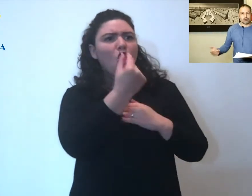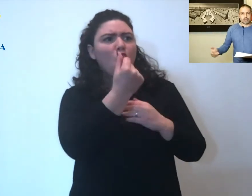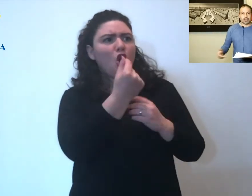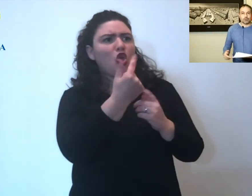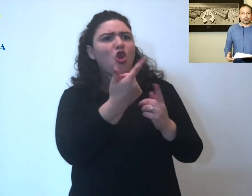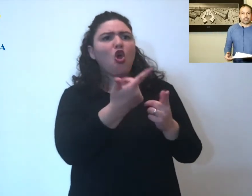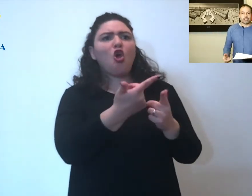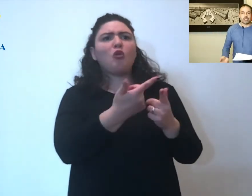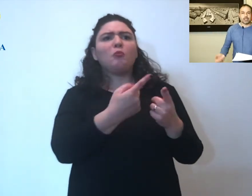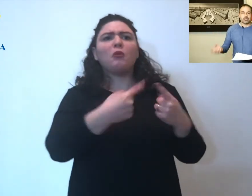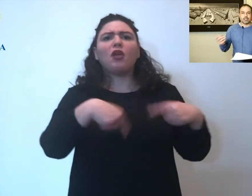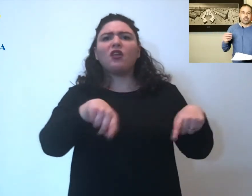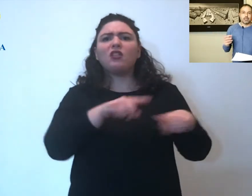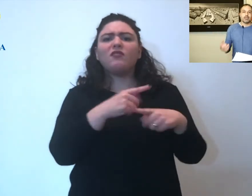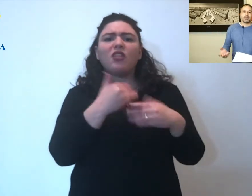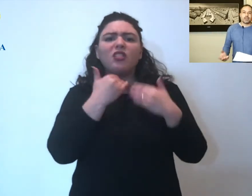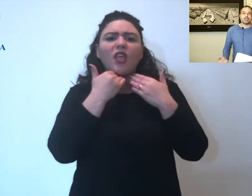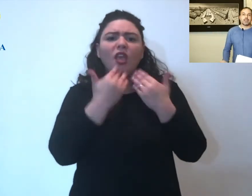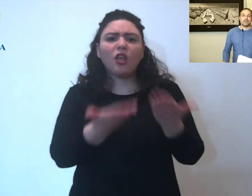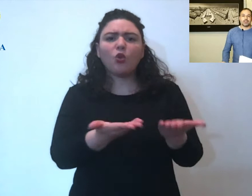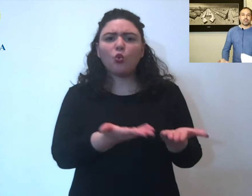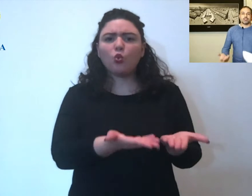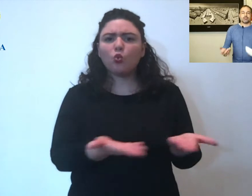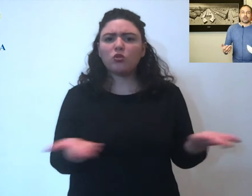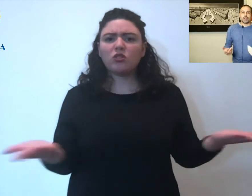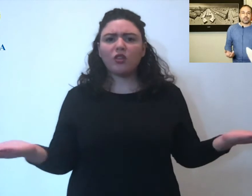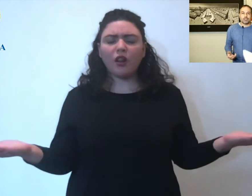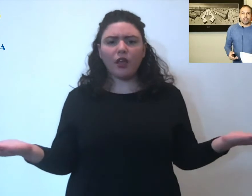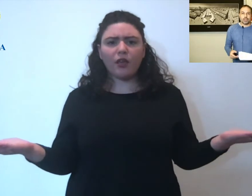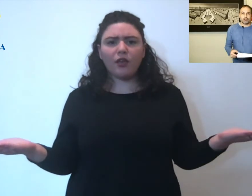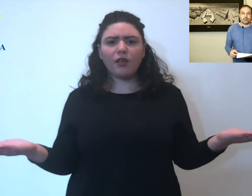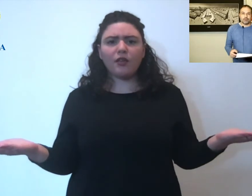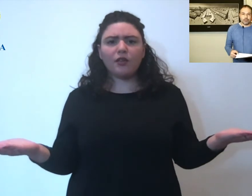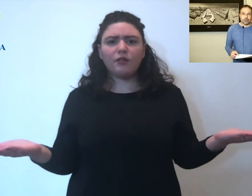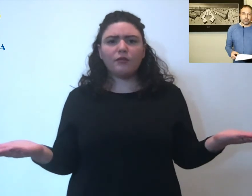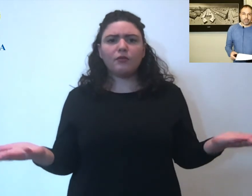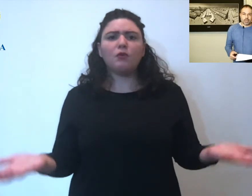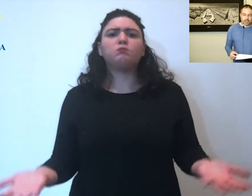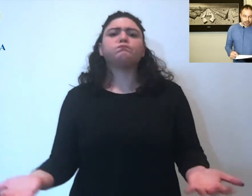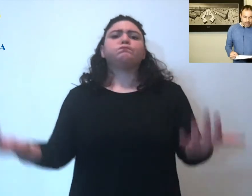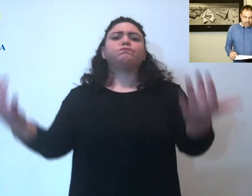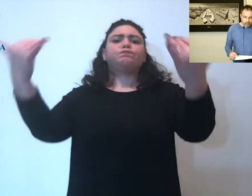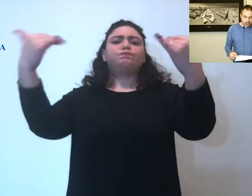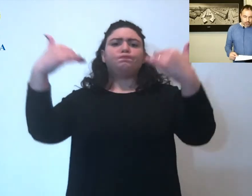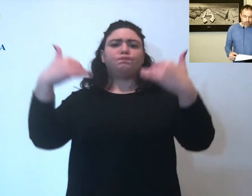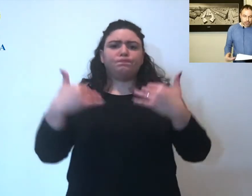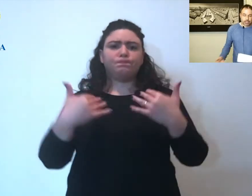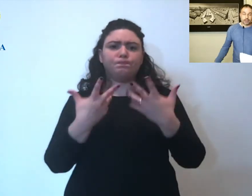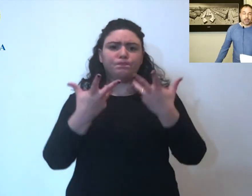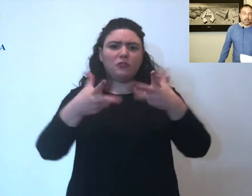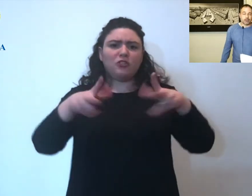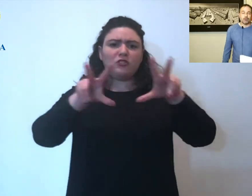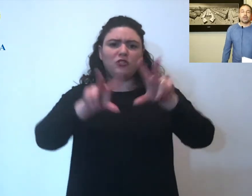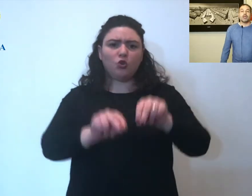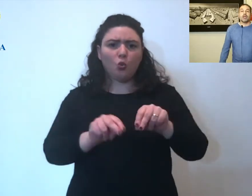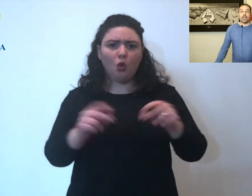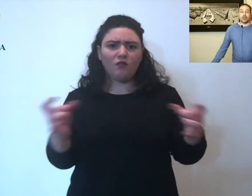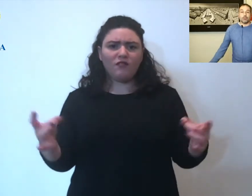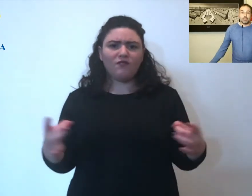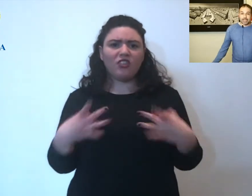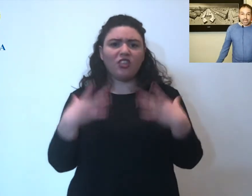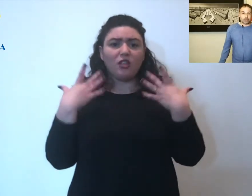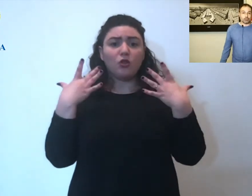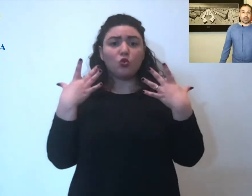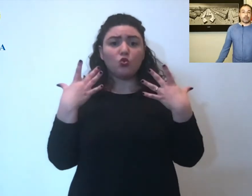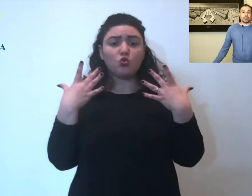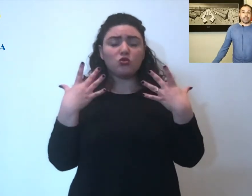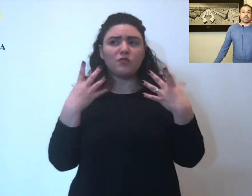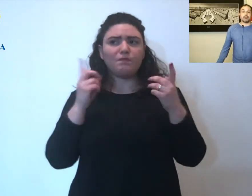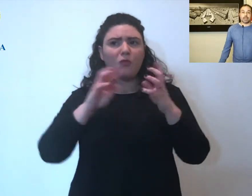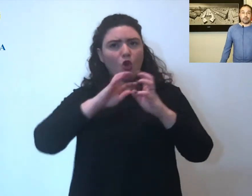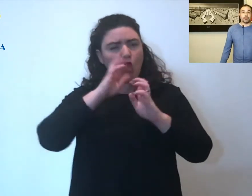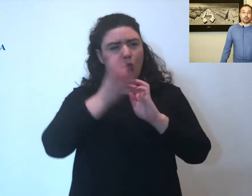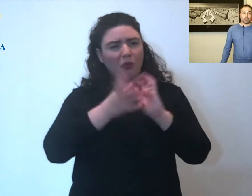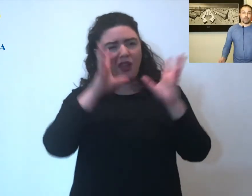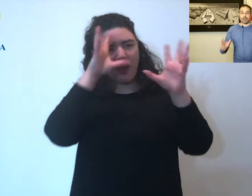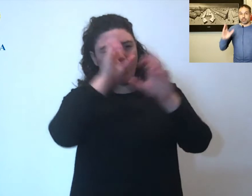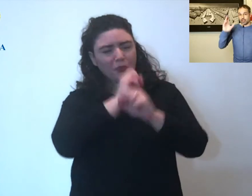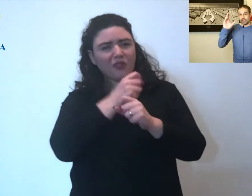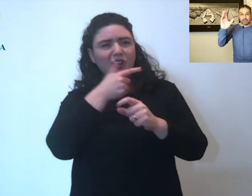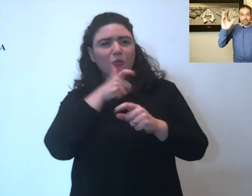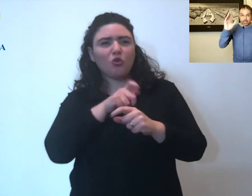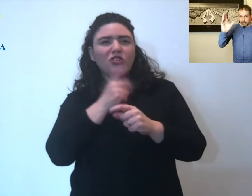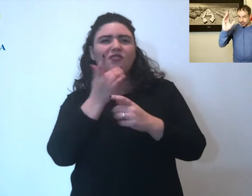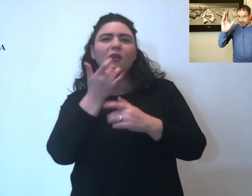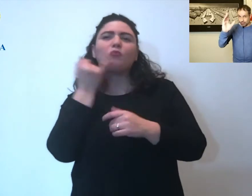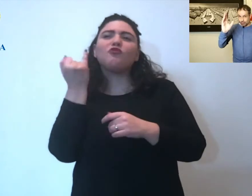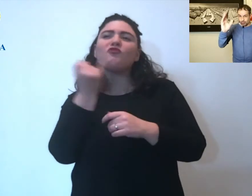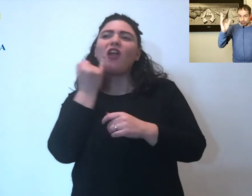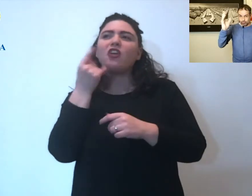che ci sta costando questa crisi rischia invece di tornarci dietro in un rimbalzo di tipo sanitario. È complicato da capire perché è molto più